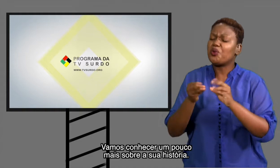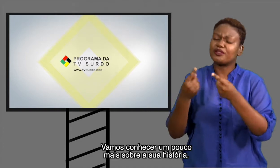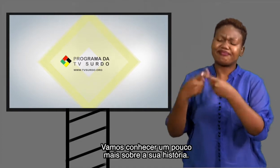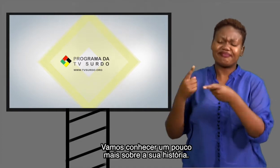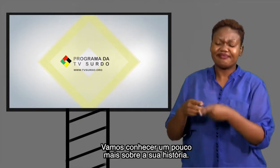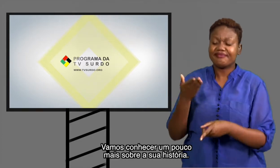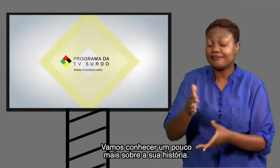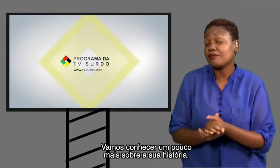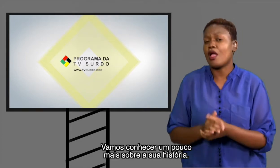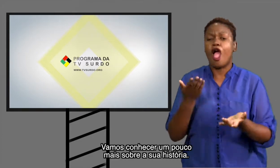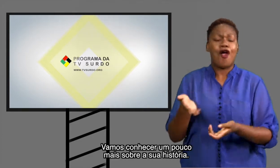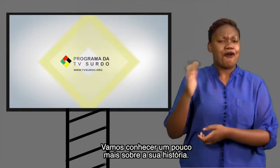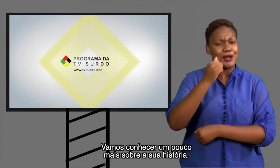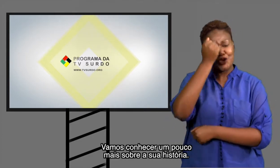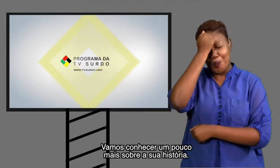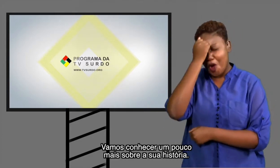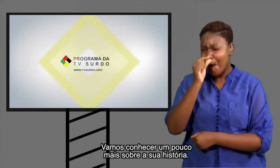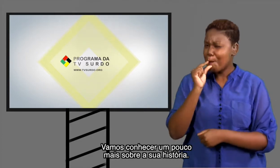conhecer um pouco mais sobre a sua história.